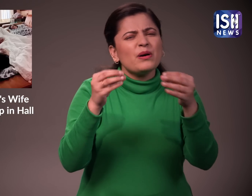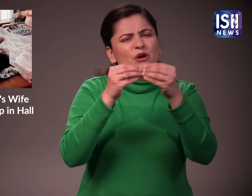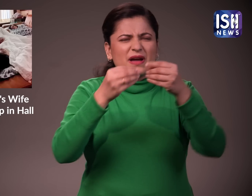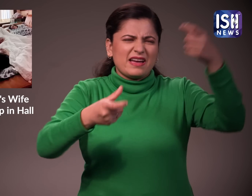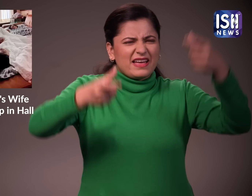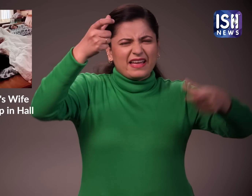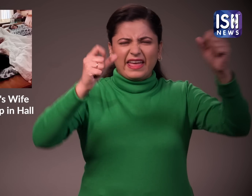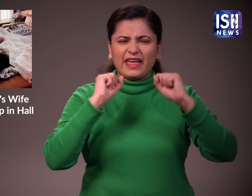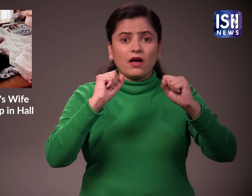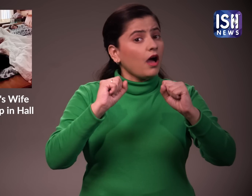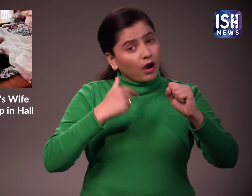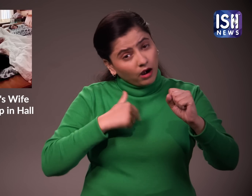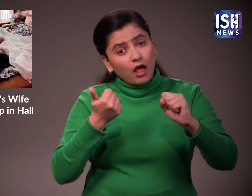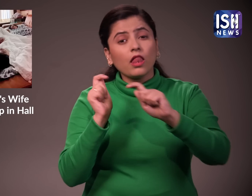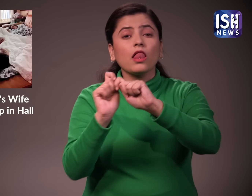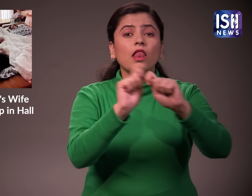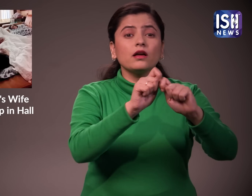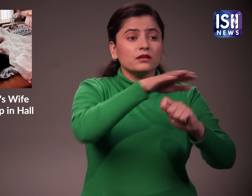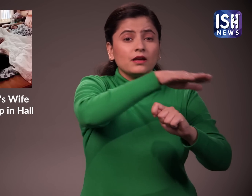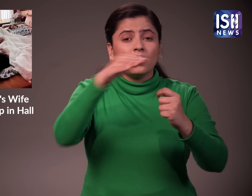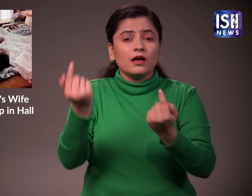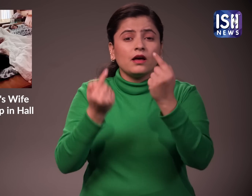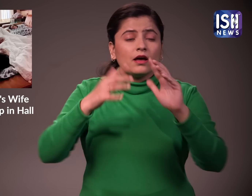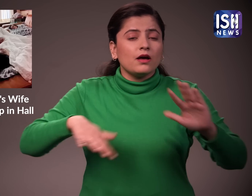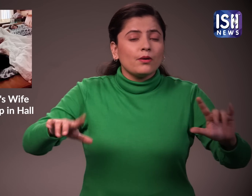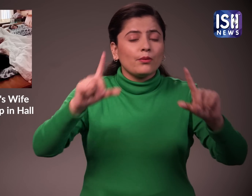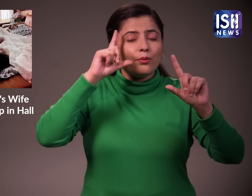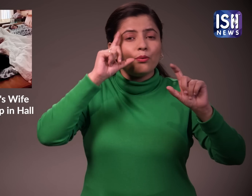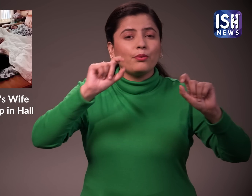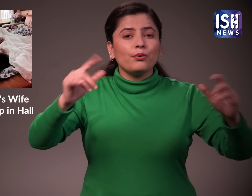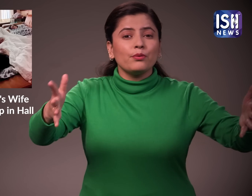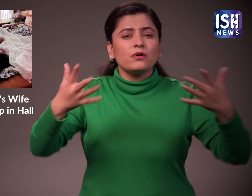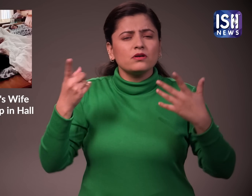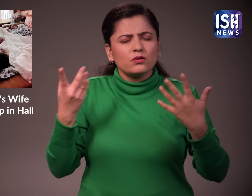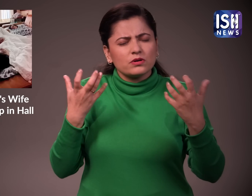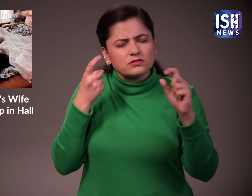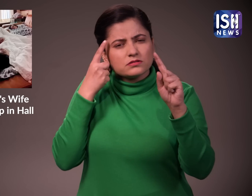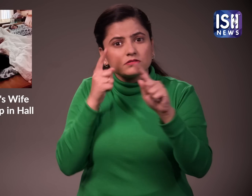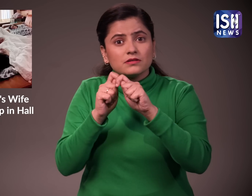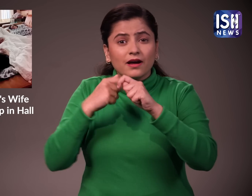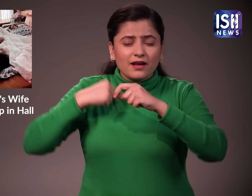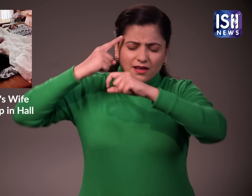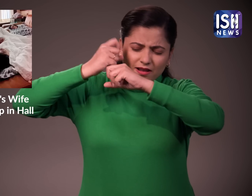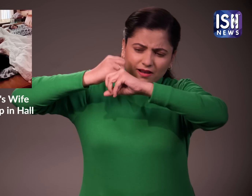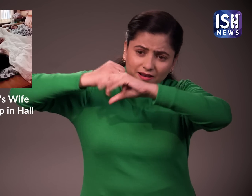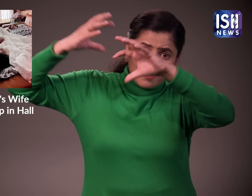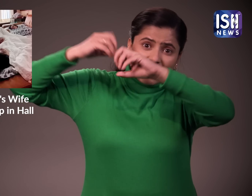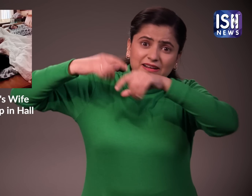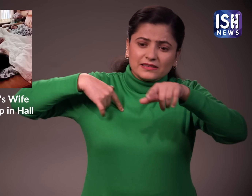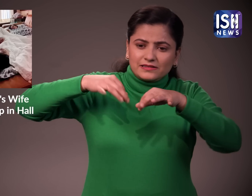वह चाते थे कि उनका मुंबई वाला घर उन्हें गाउं में उनके घर की याद दिलाए उनके दिमाग में अपने सपनों के